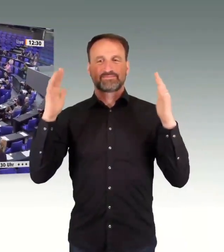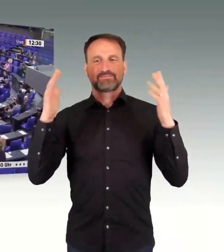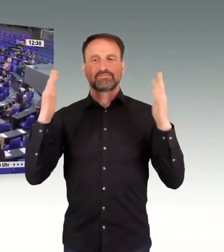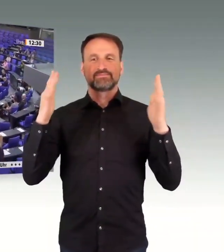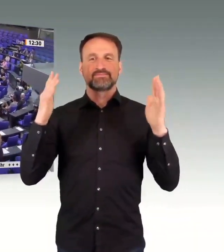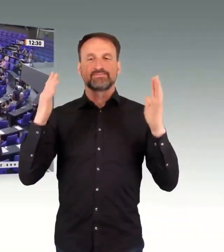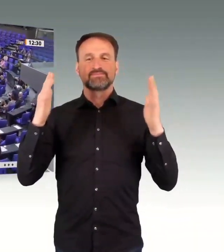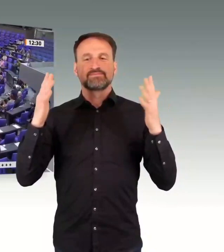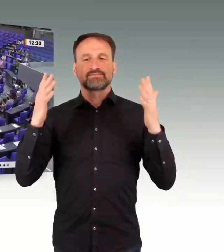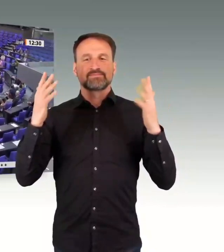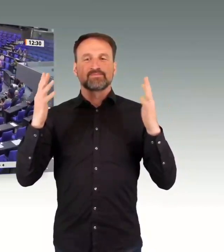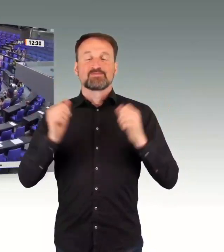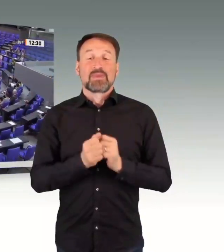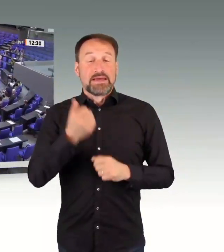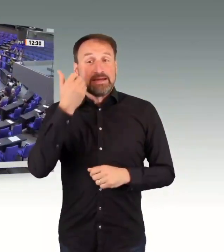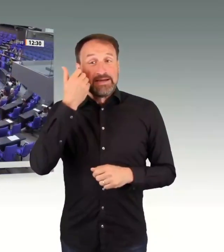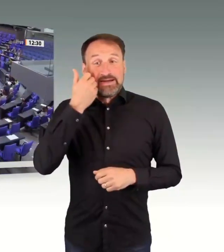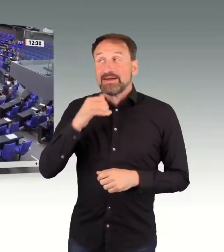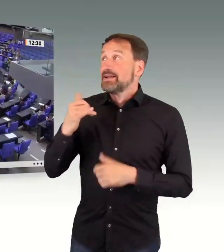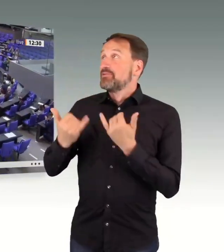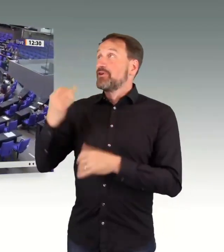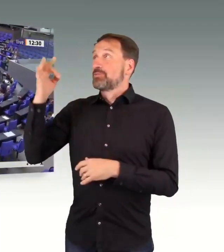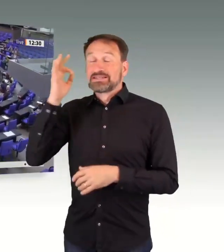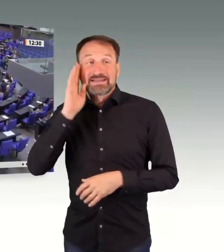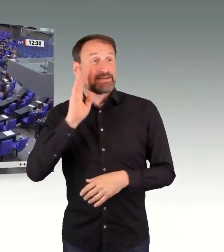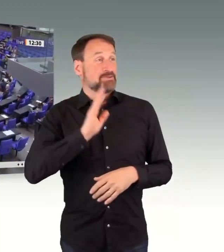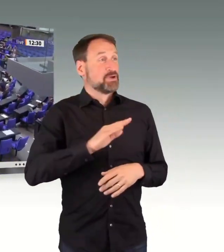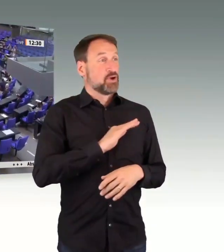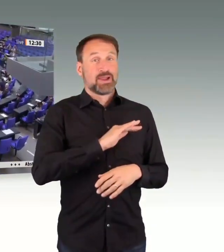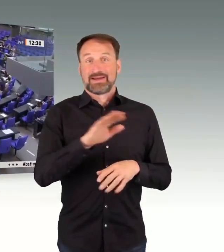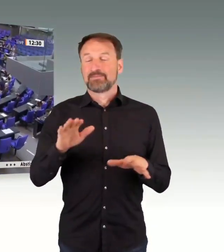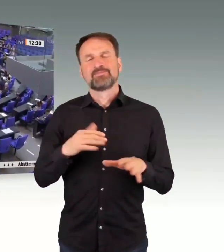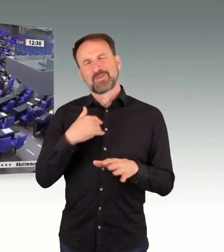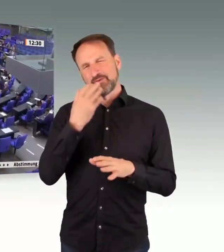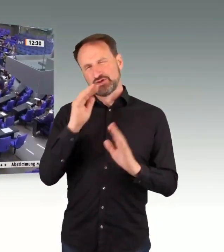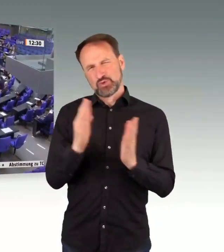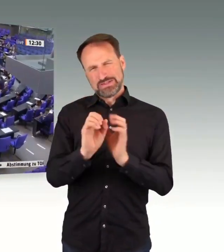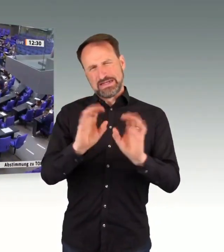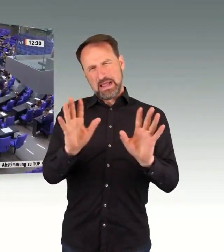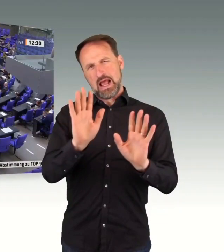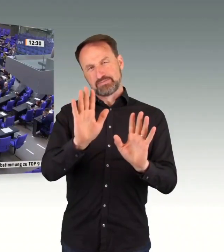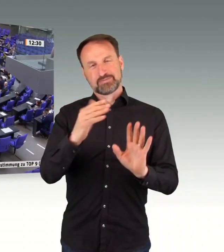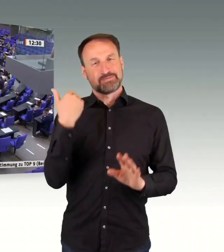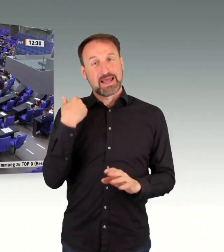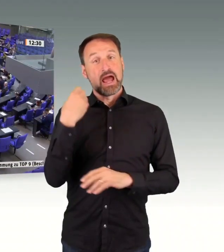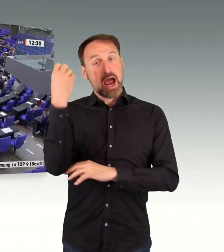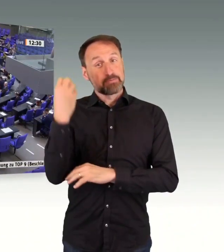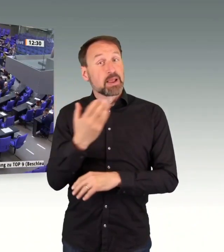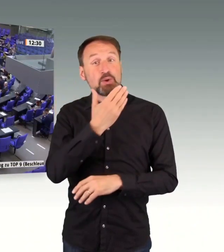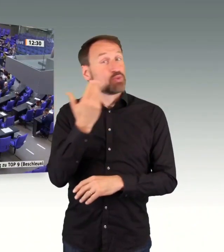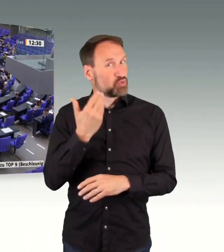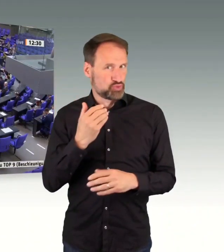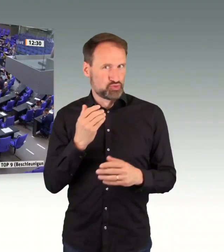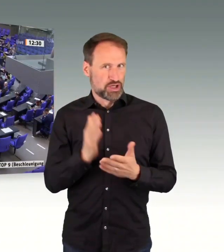die die Vorrednerin hier erwähnt hat. Die Ampel hat nicht beschlossen, den Gigabit-Ausbau zu verschieben. Da können Sie sich relativ